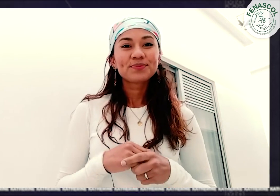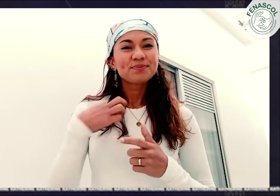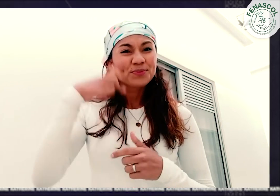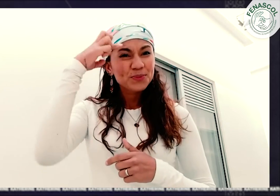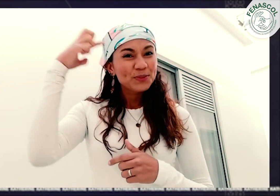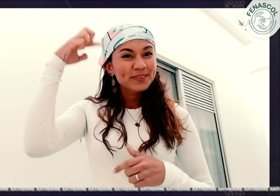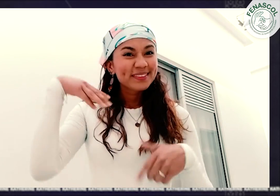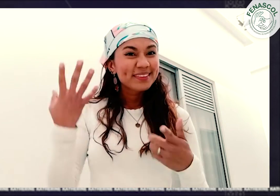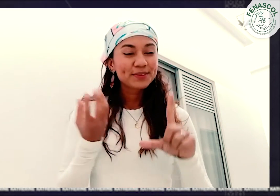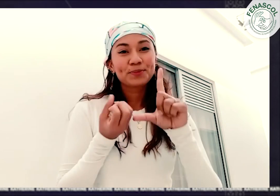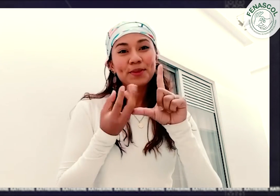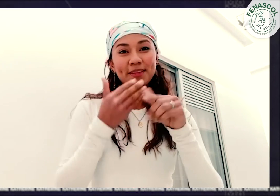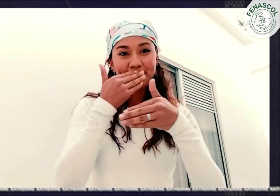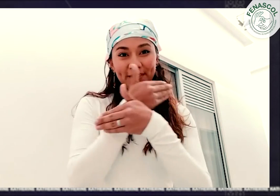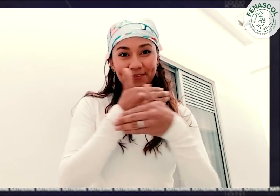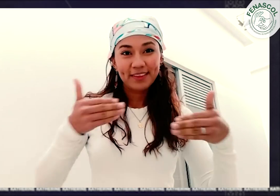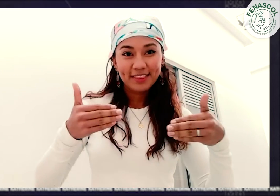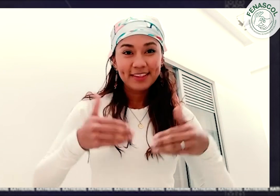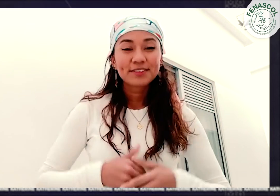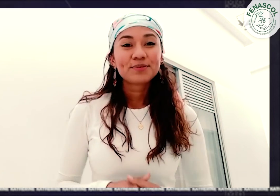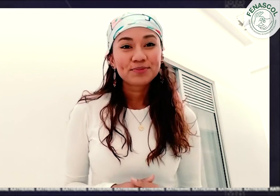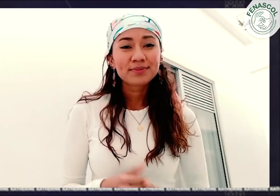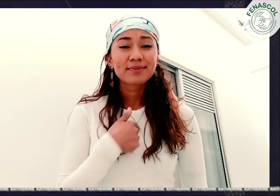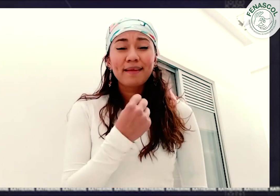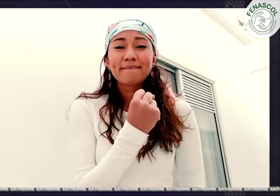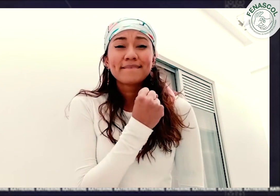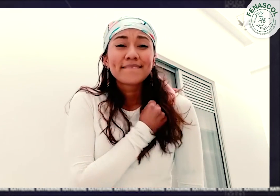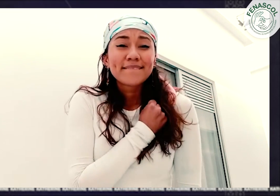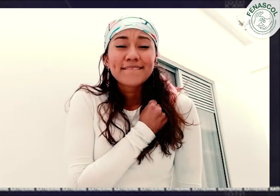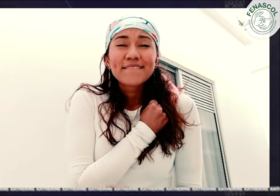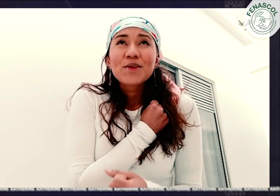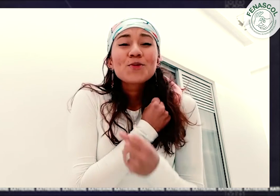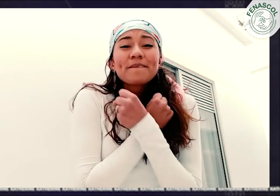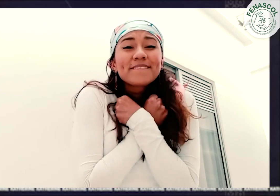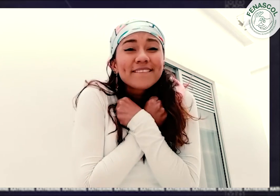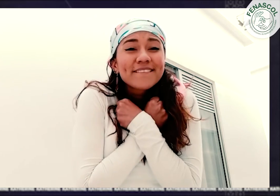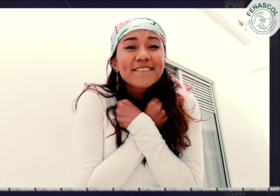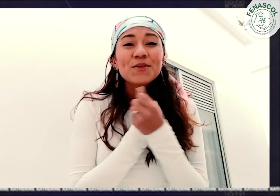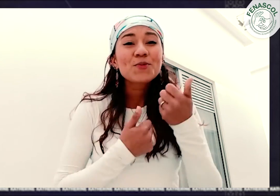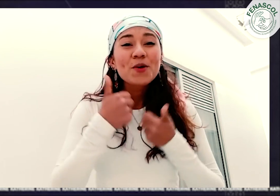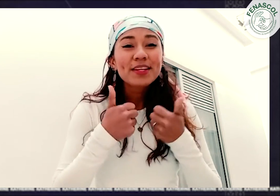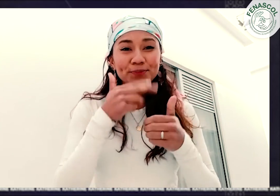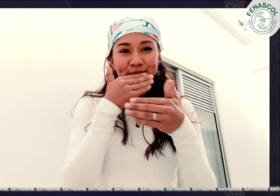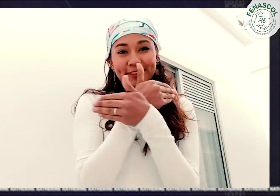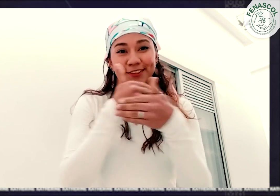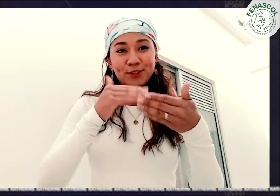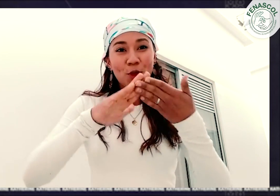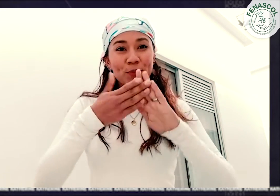Soy profesional en pedagogía infantil Me apasiona trabajar con niños sordos y su diversidad De veras